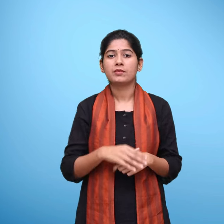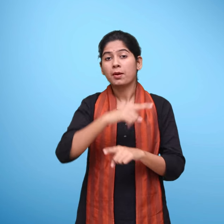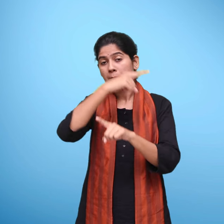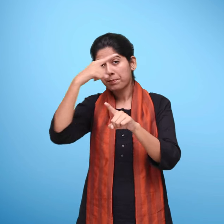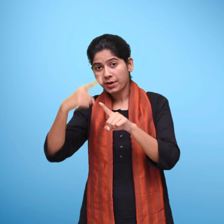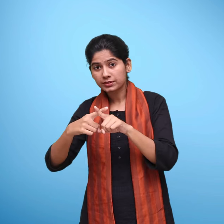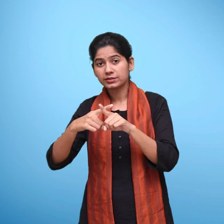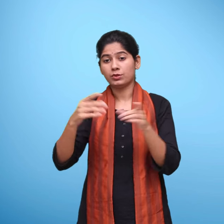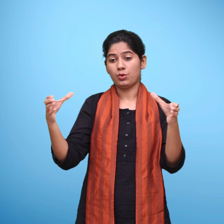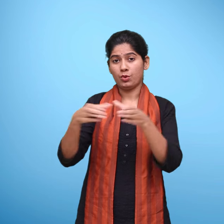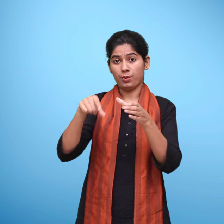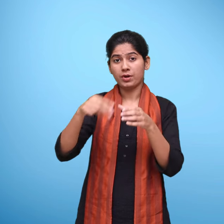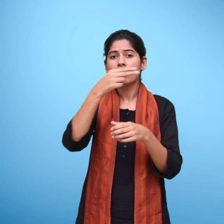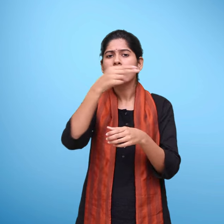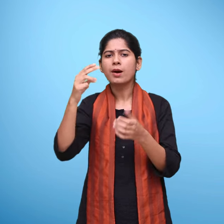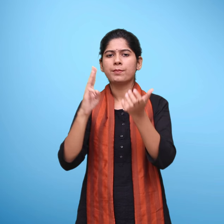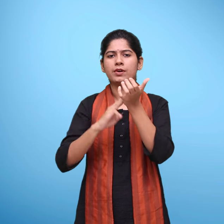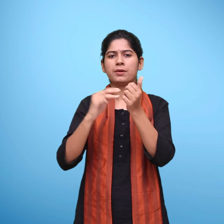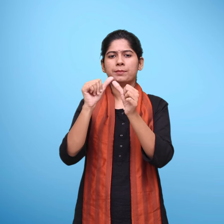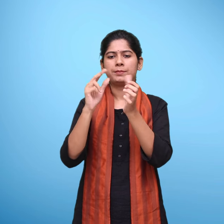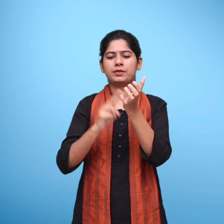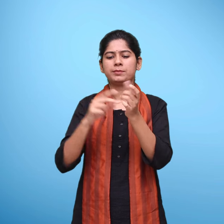एवं अध्यक्ष, मान्डेट ग्रूप